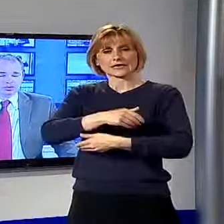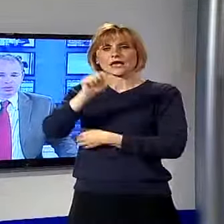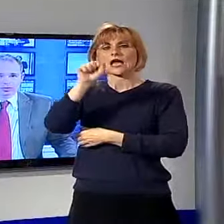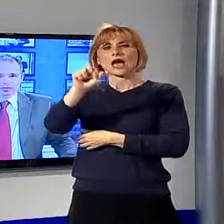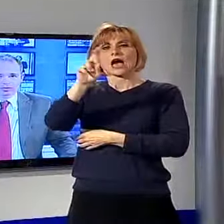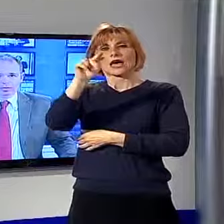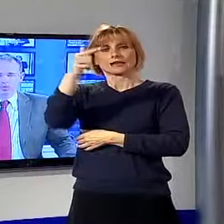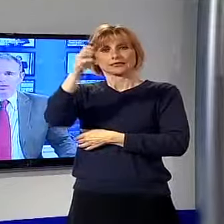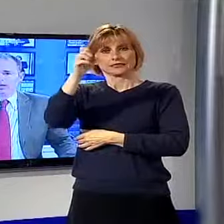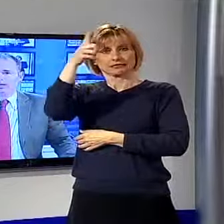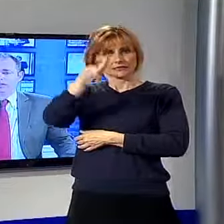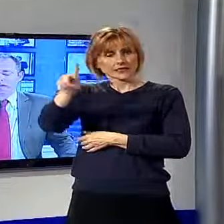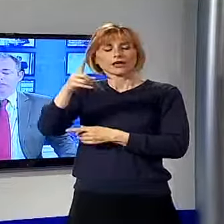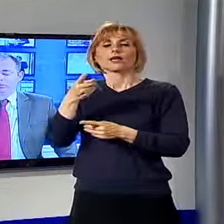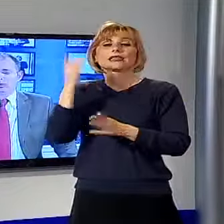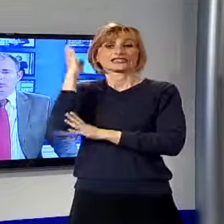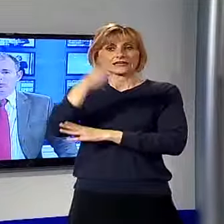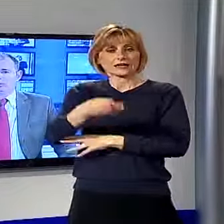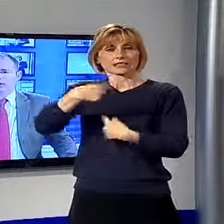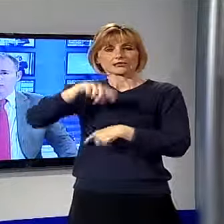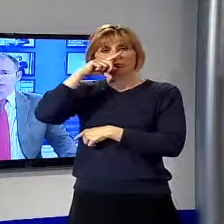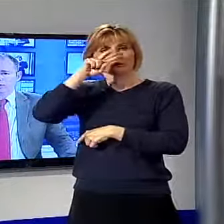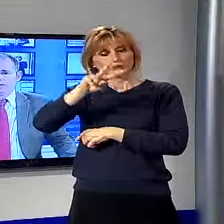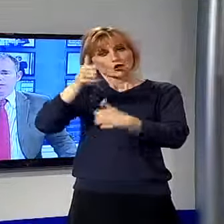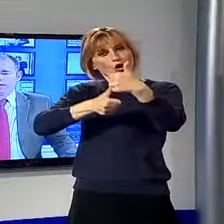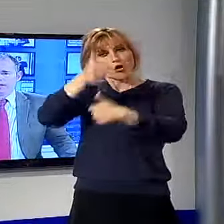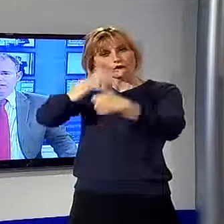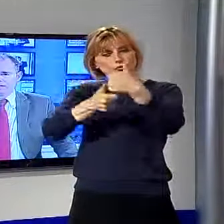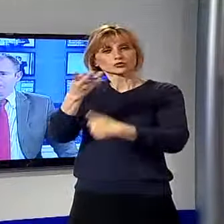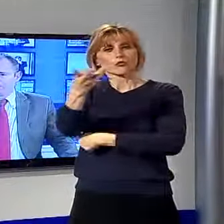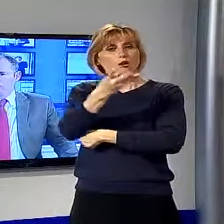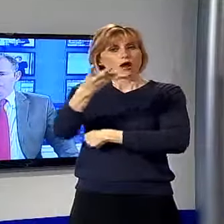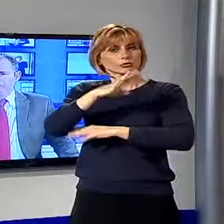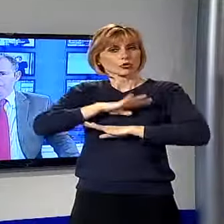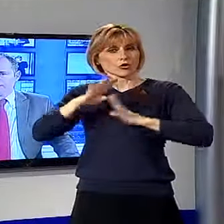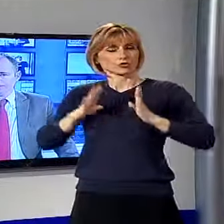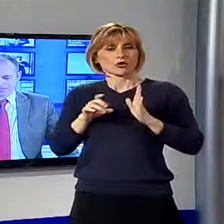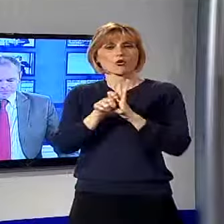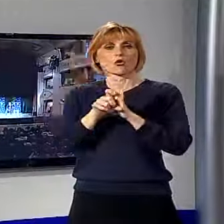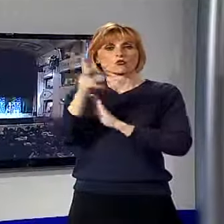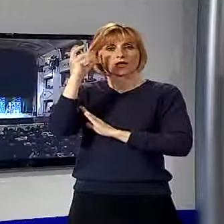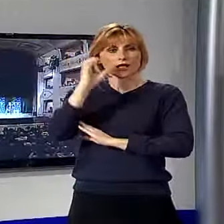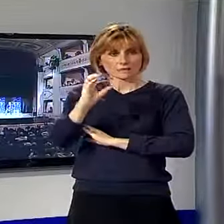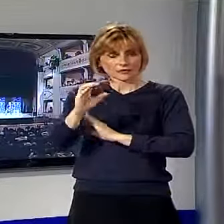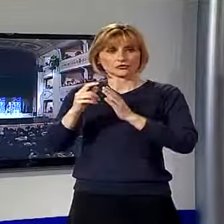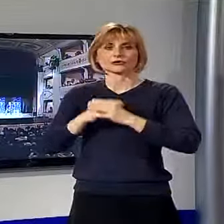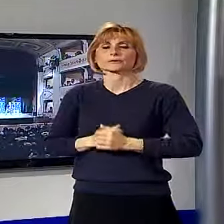diretta su Noi TV ci sarà appunto il confronto tra i quattro candidati a sindaco per il comune di Capandoli. Dopo Monte